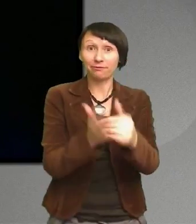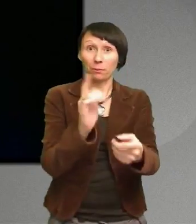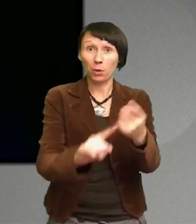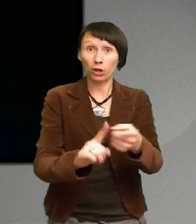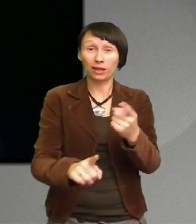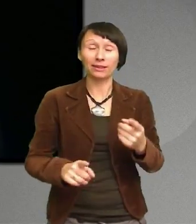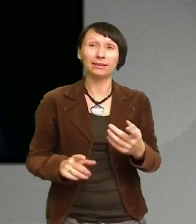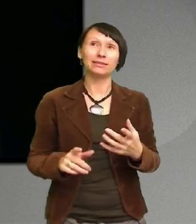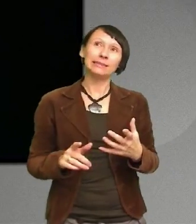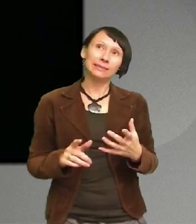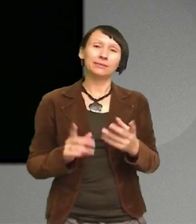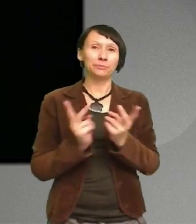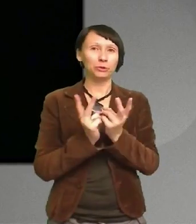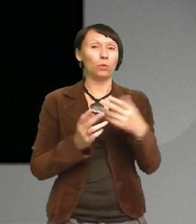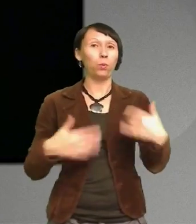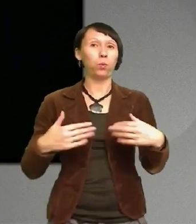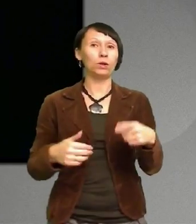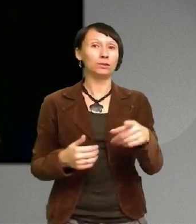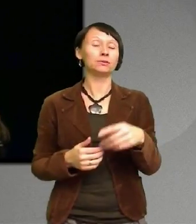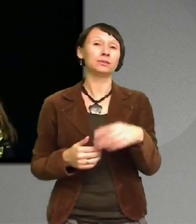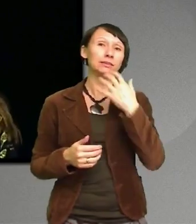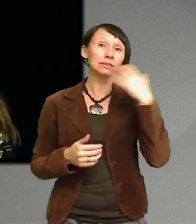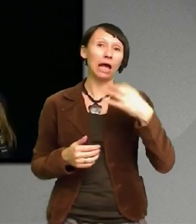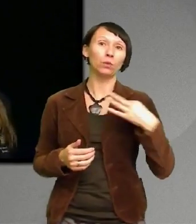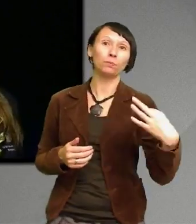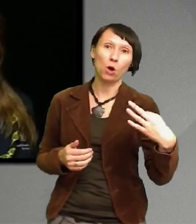Så det har varit en stor utmaning För mig att inse att man faktiskt inte kan göra allt